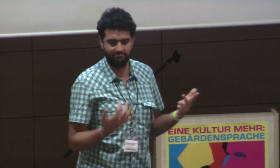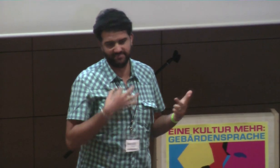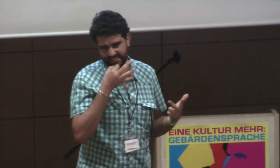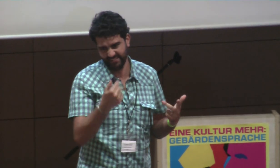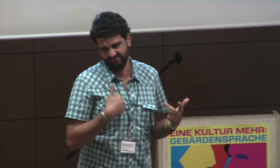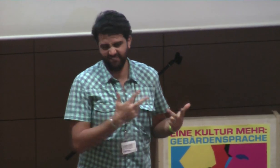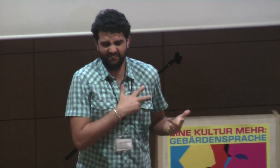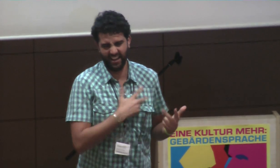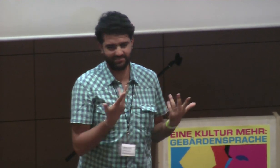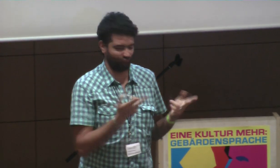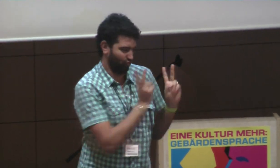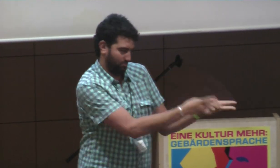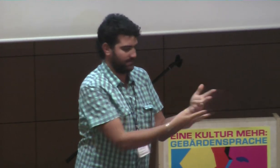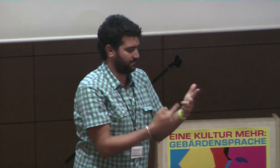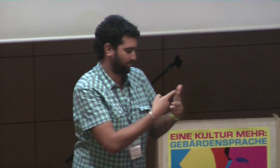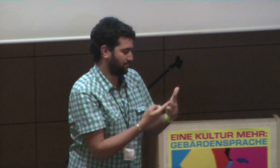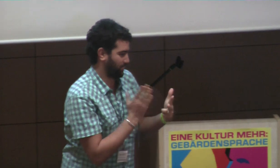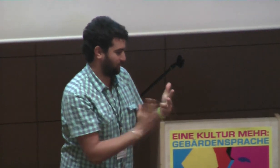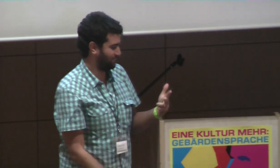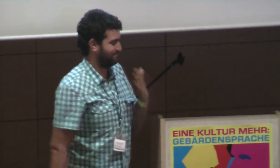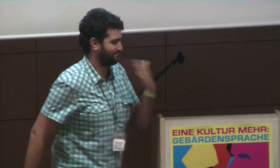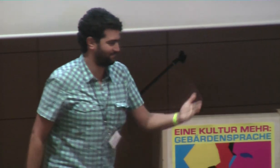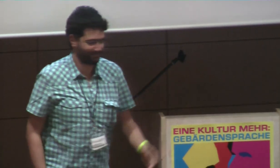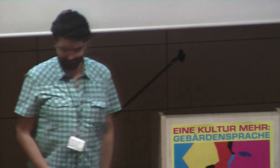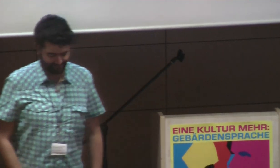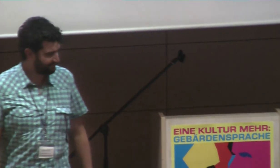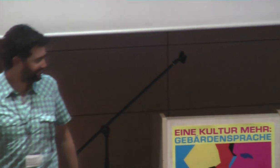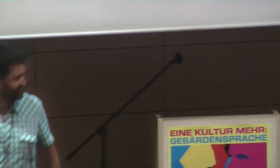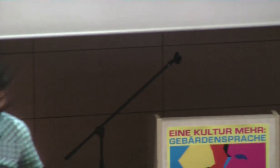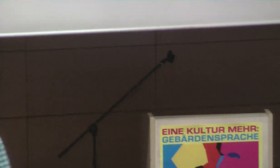gehen auf Aufschläden, und von Verröscht tatsächlich für seine Rechte einträgen. Das sind die drei Sachen. Vielen Dank.